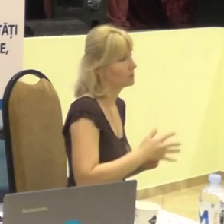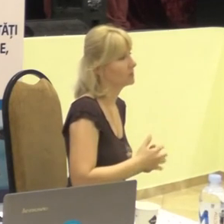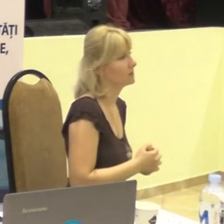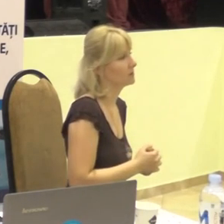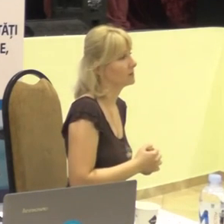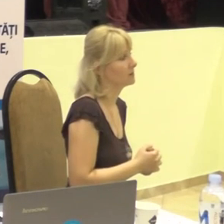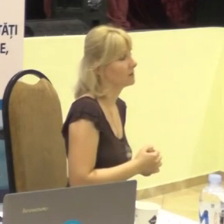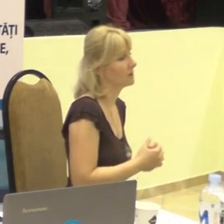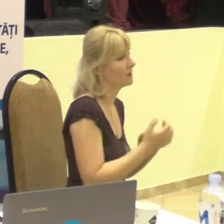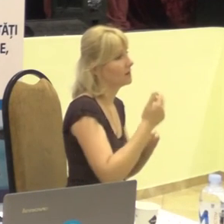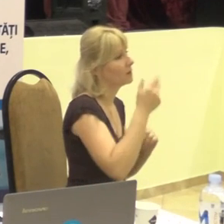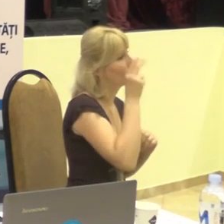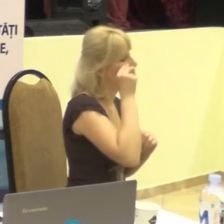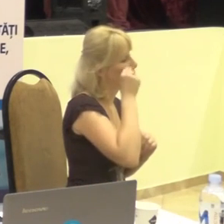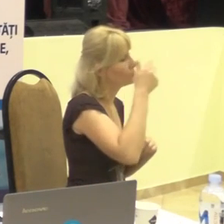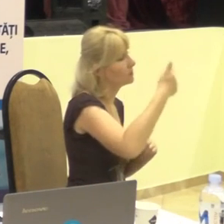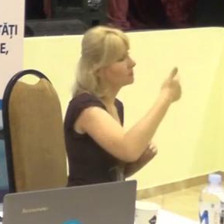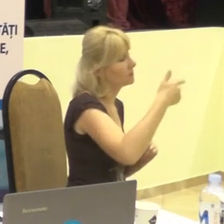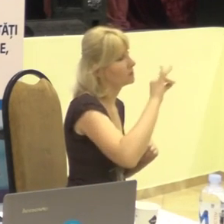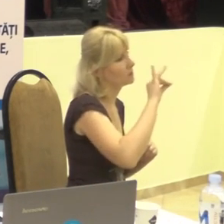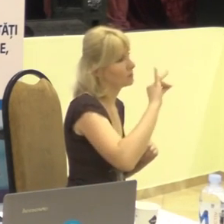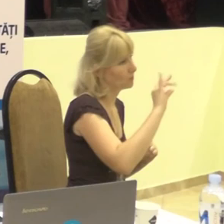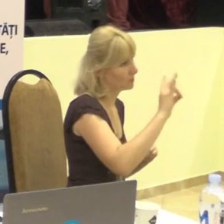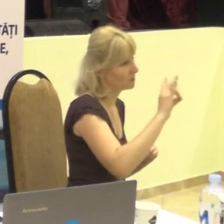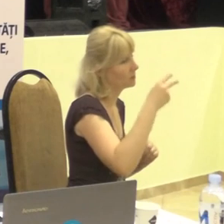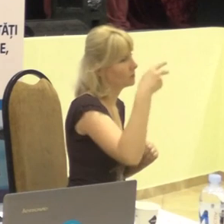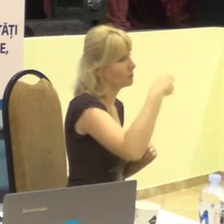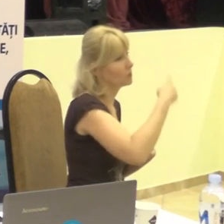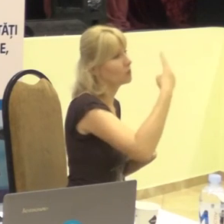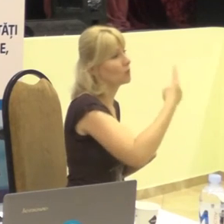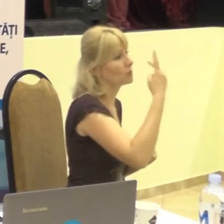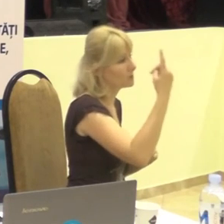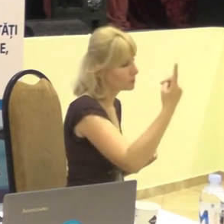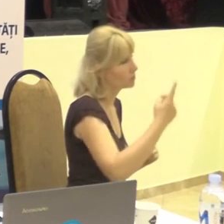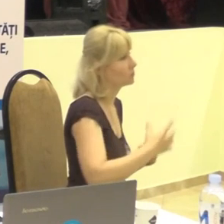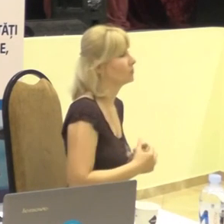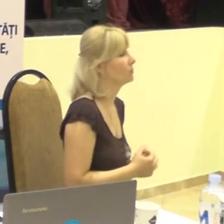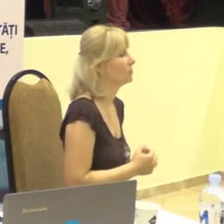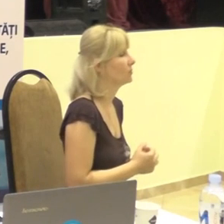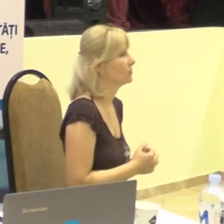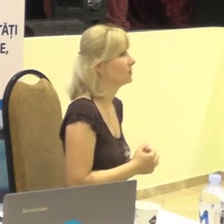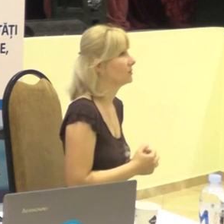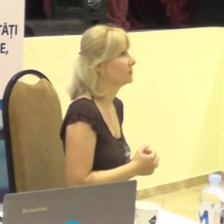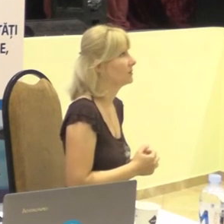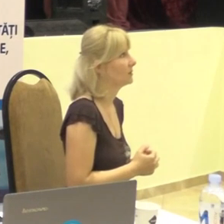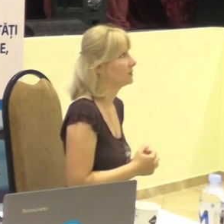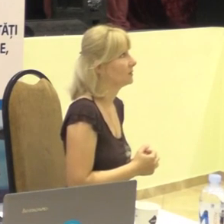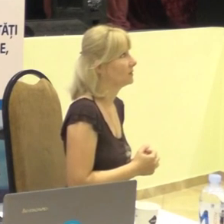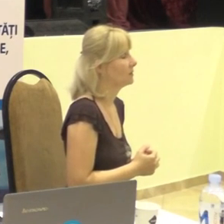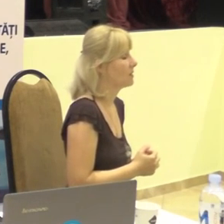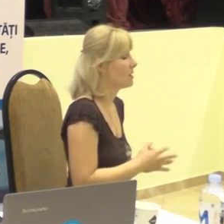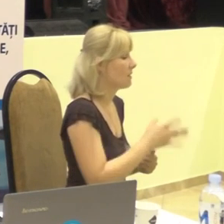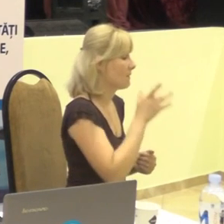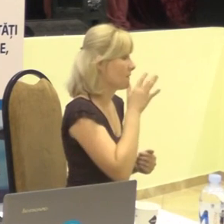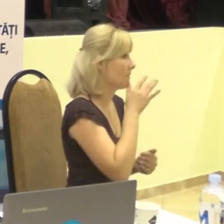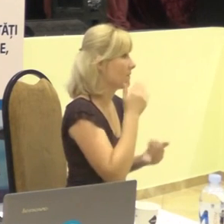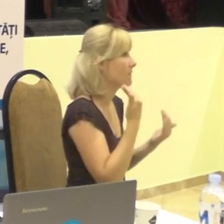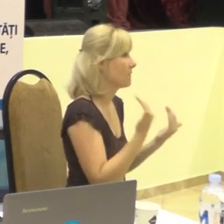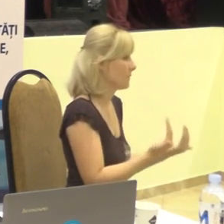data de 30.01.2021, în moment ce